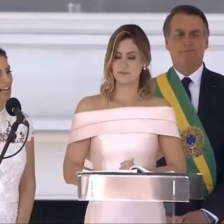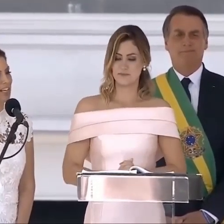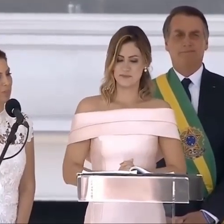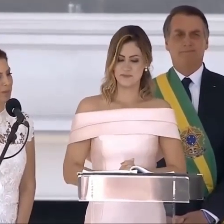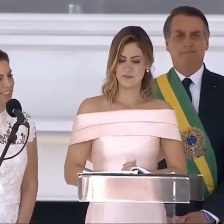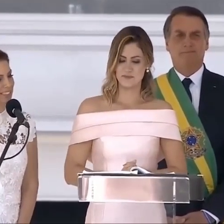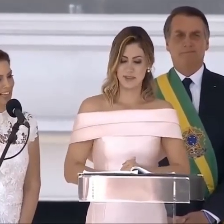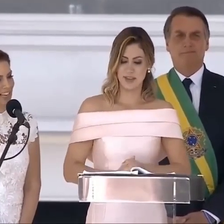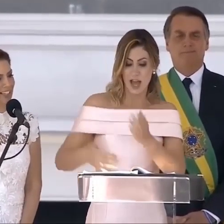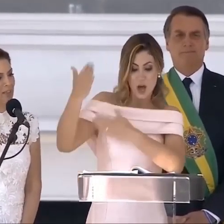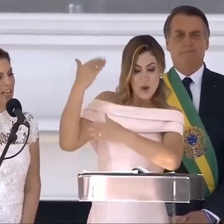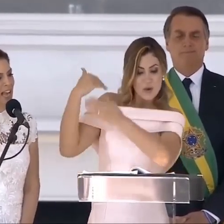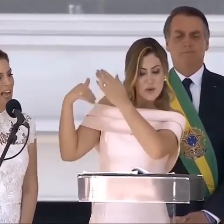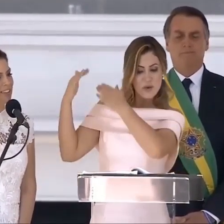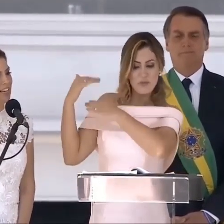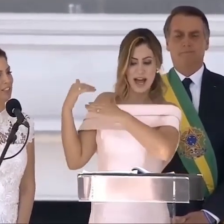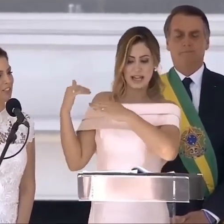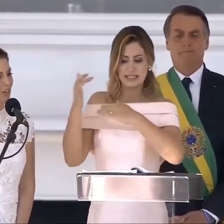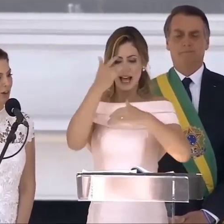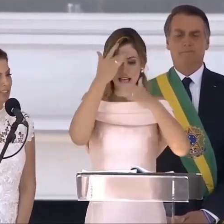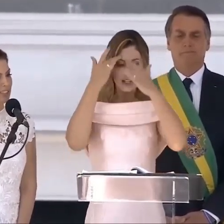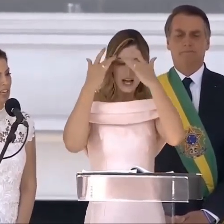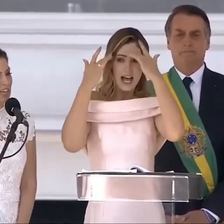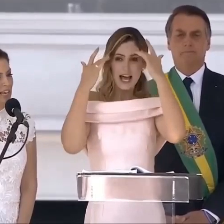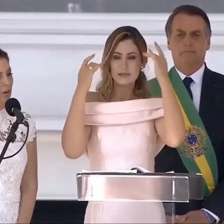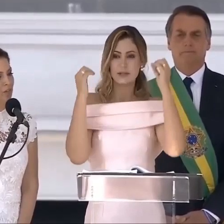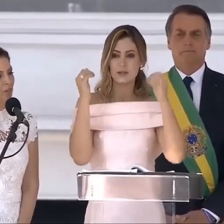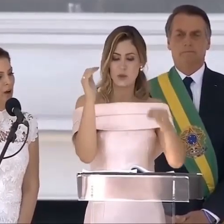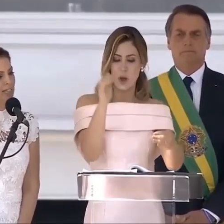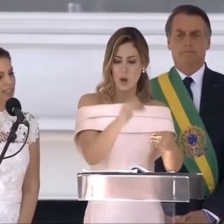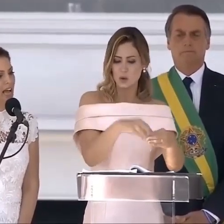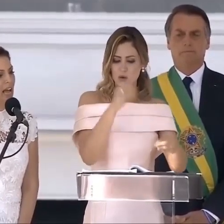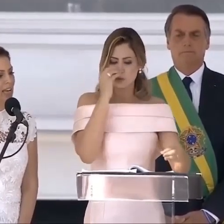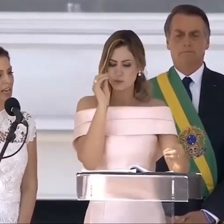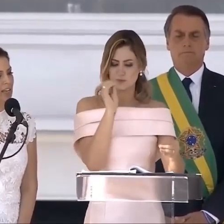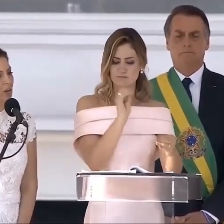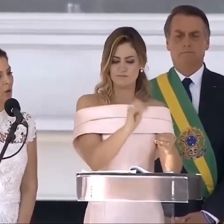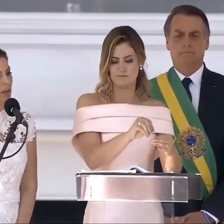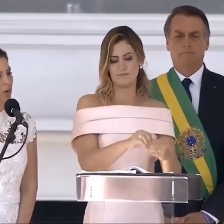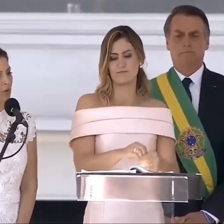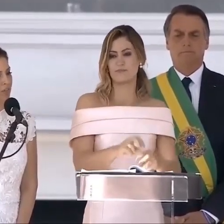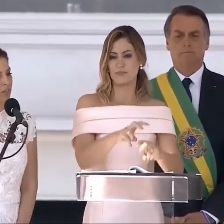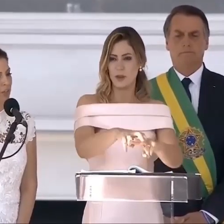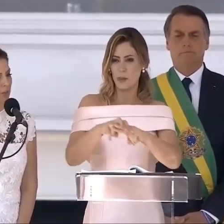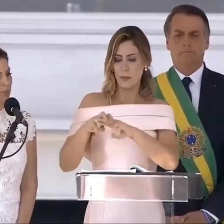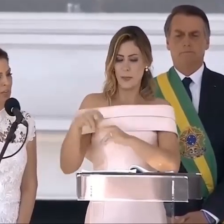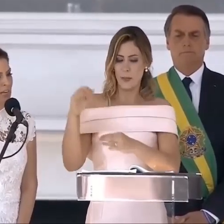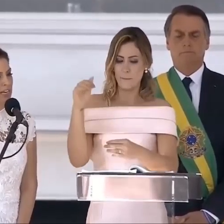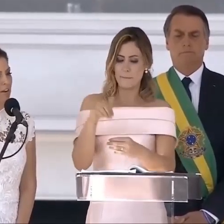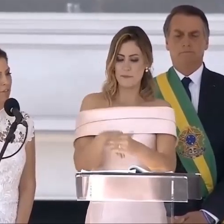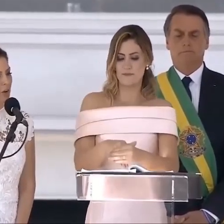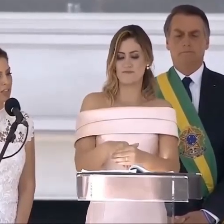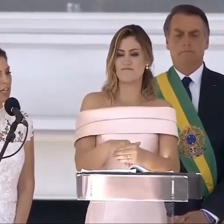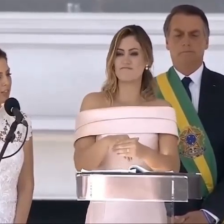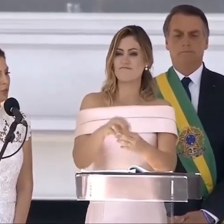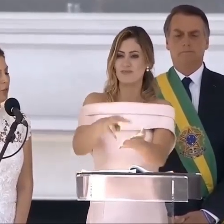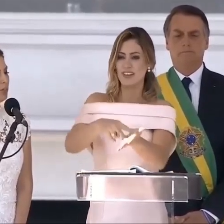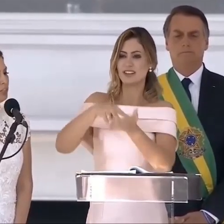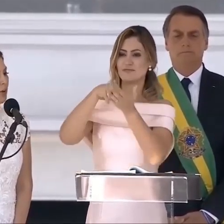brasileira. As eleições deram voz a quem não era ouvido e a voz das urnas foi